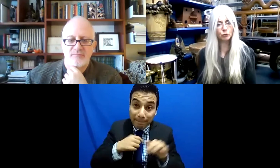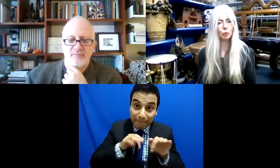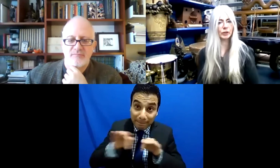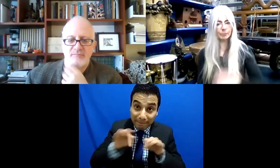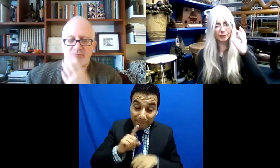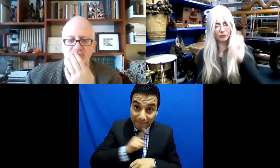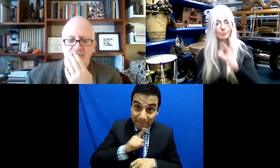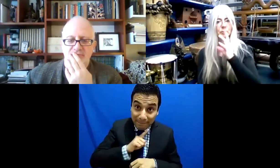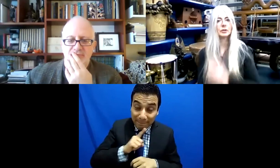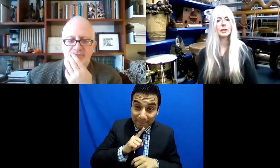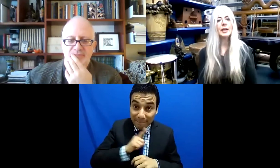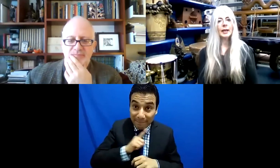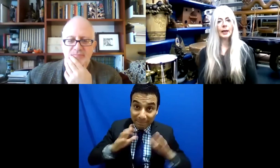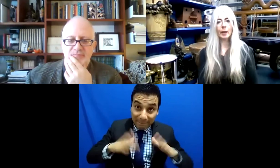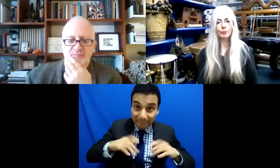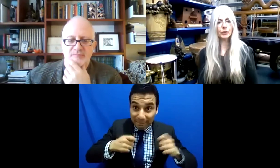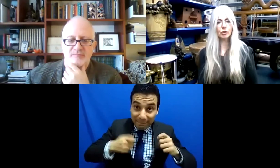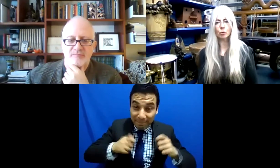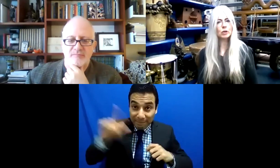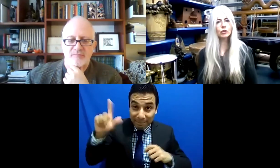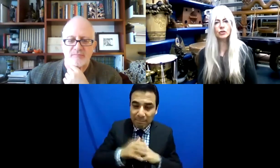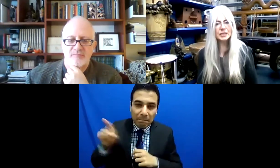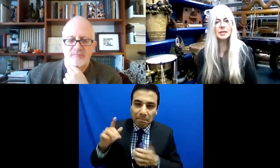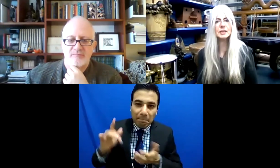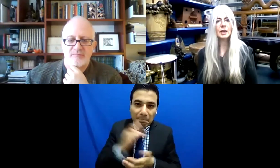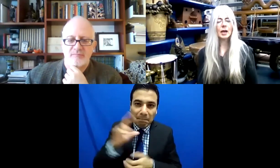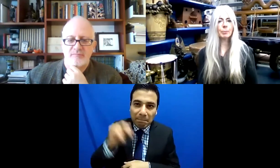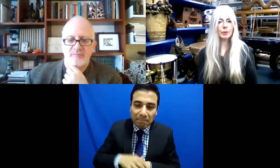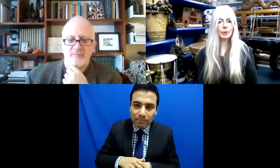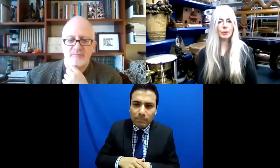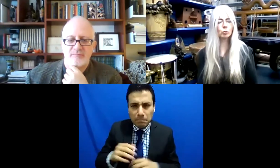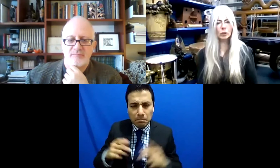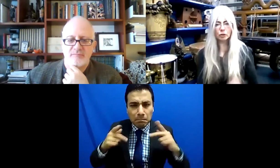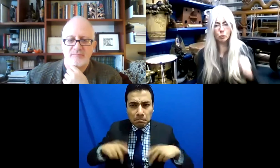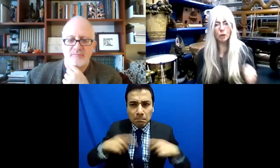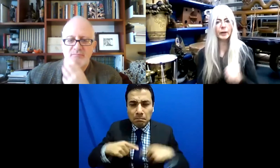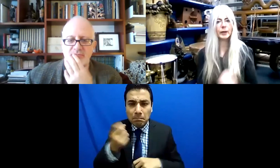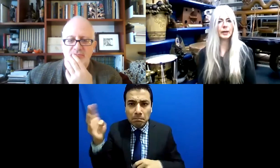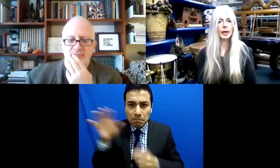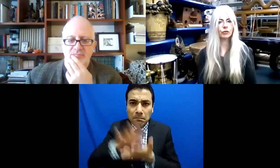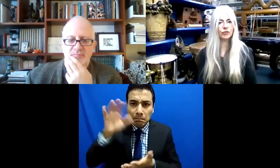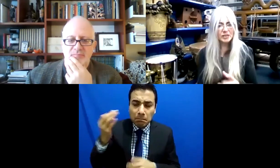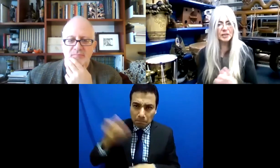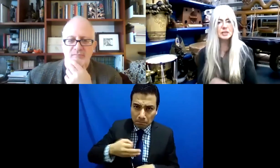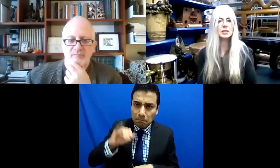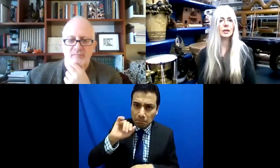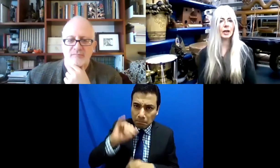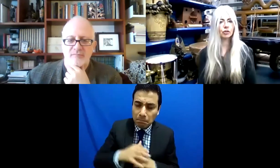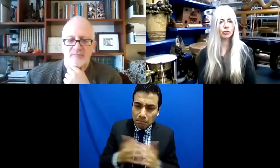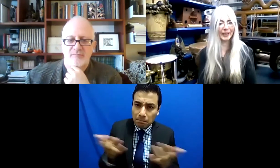Pero los miembros del Estado, una vez que me aceptaron, bueno,